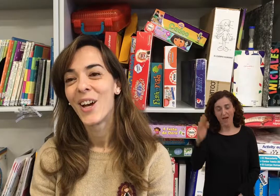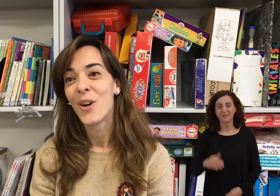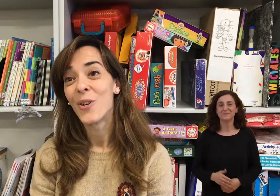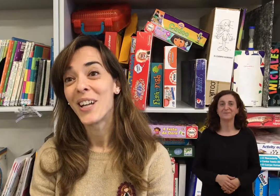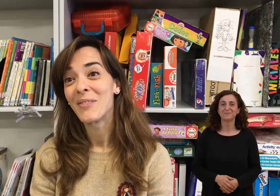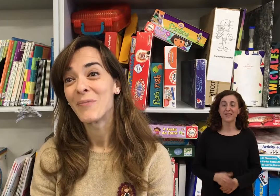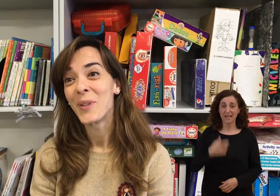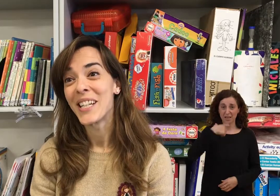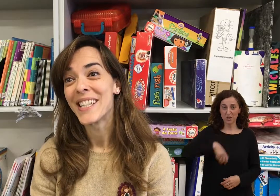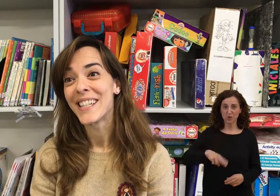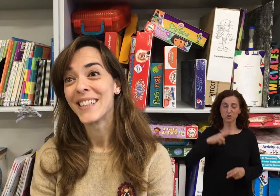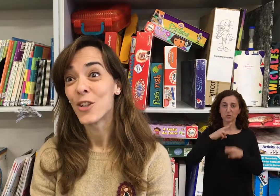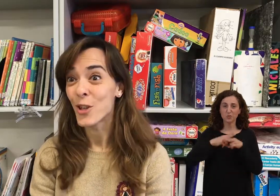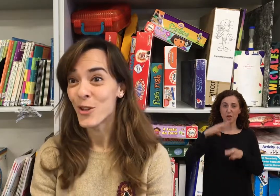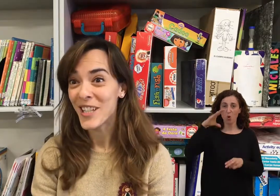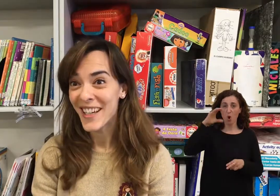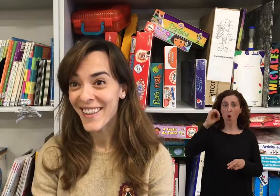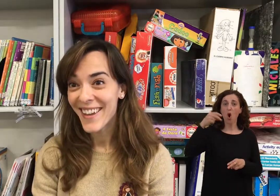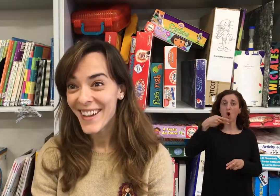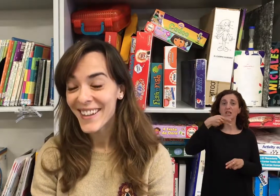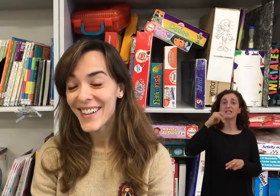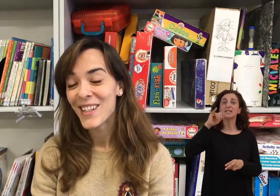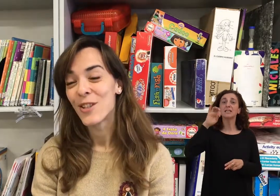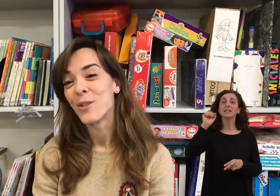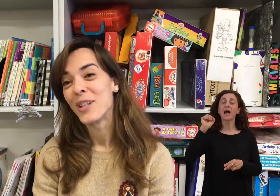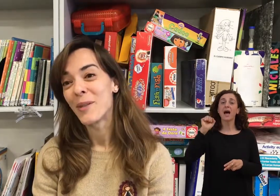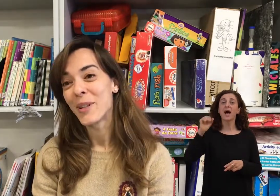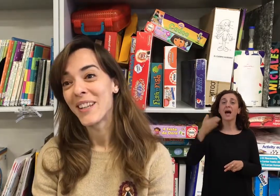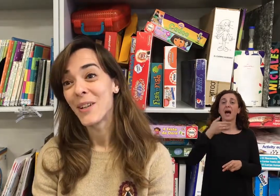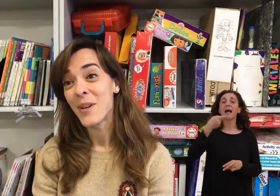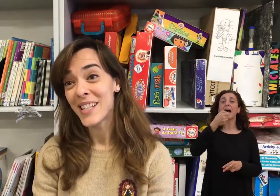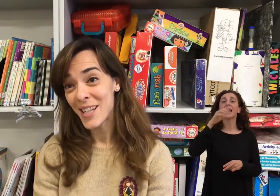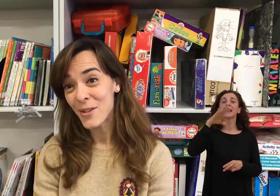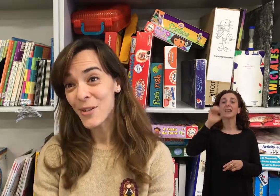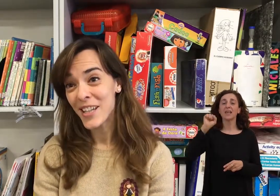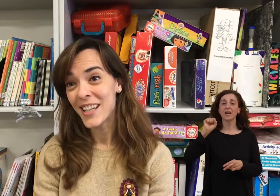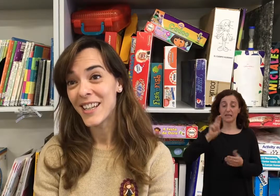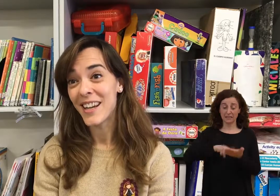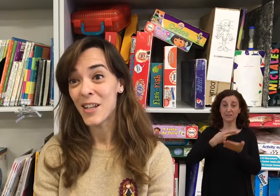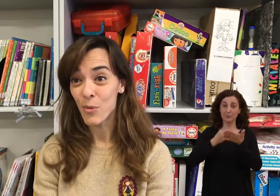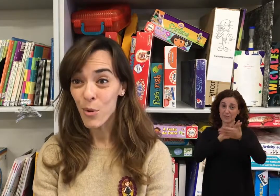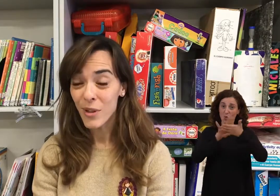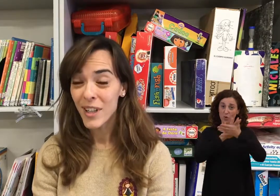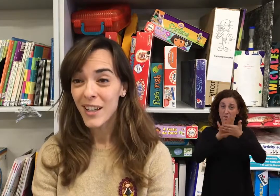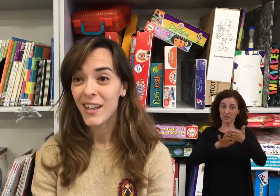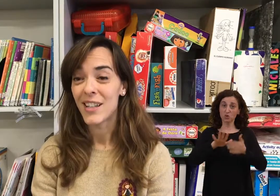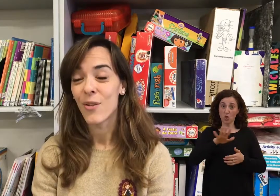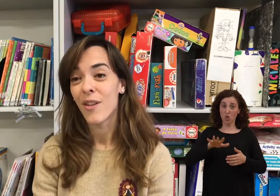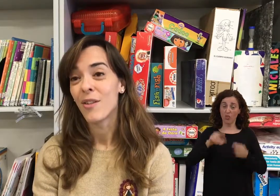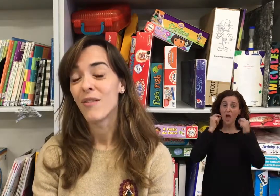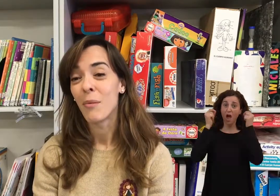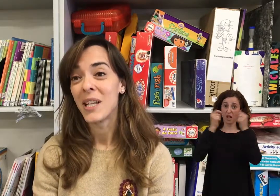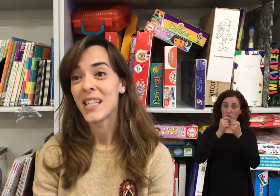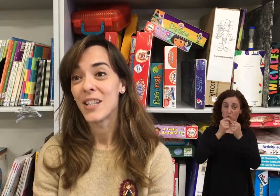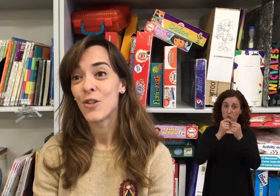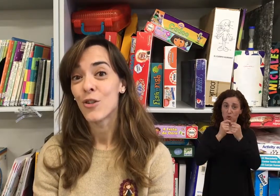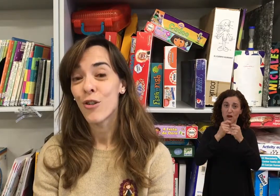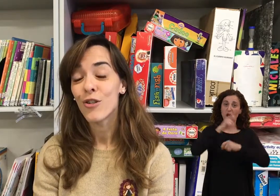Hola, pues yo soy Conchita García, soy intérprete de lengua de signos aquí en Aransburg, en la Asociación de Familias de Niños Sordos,